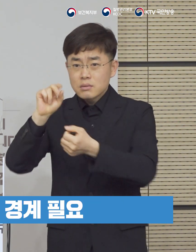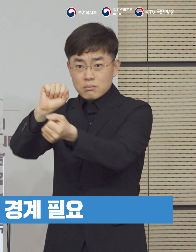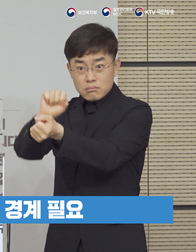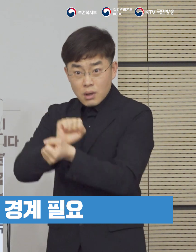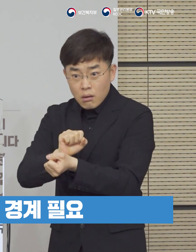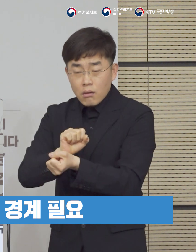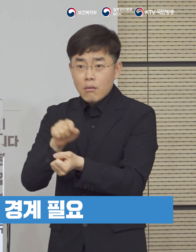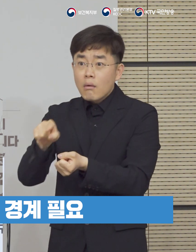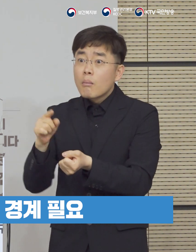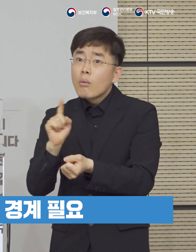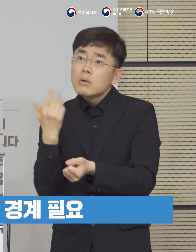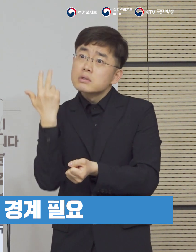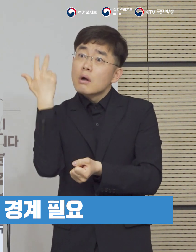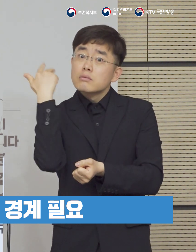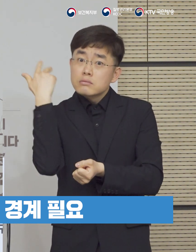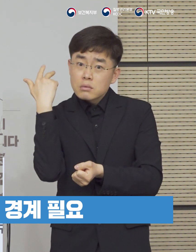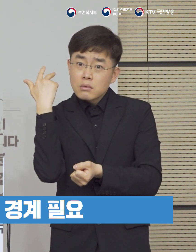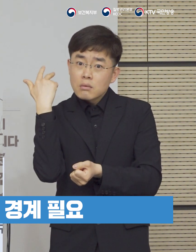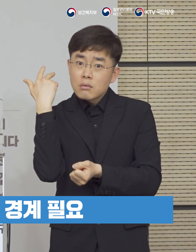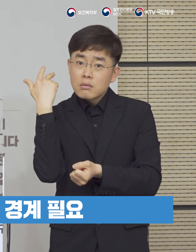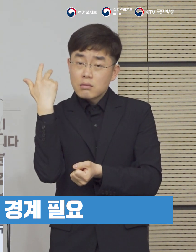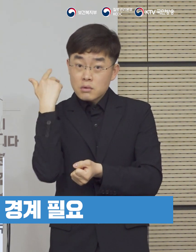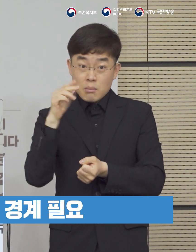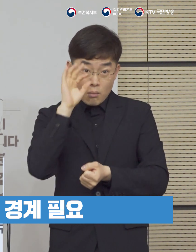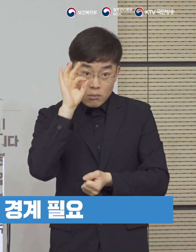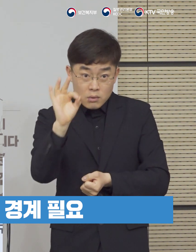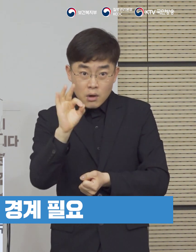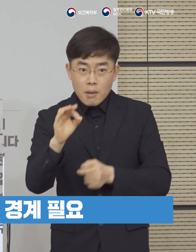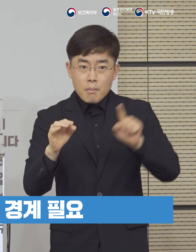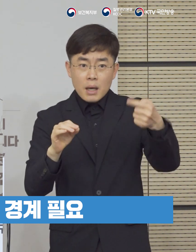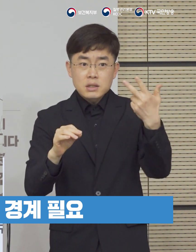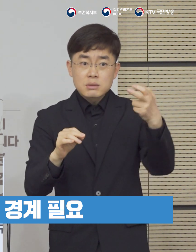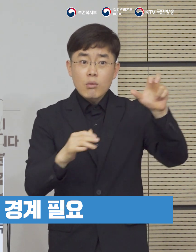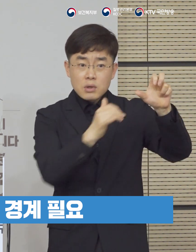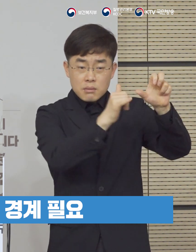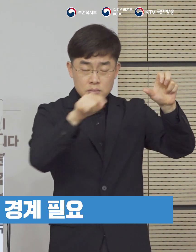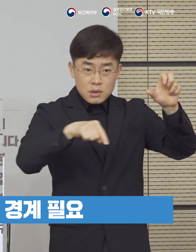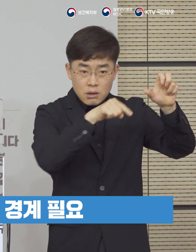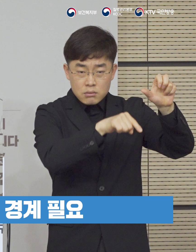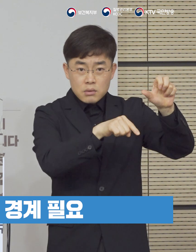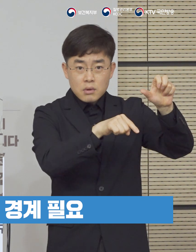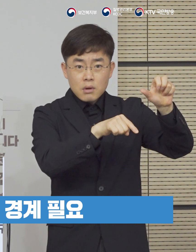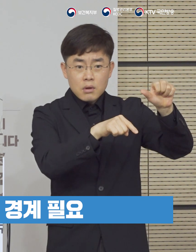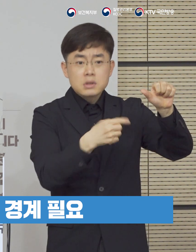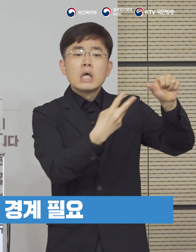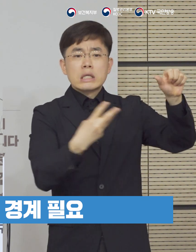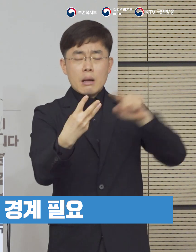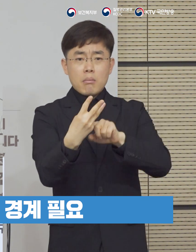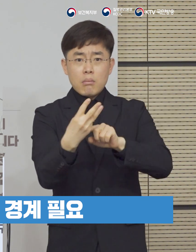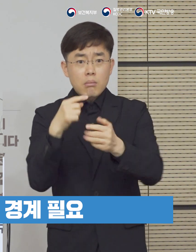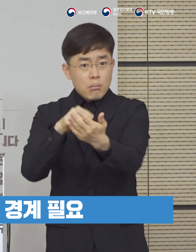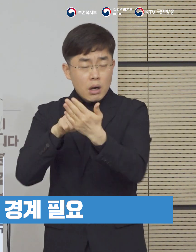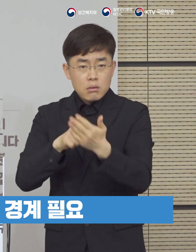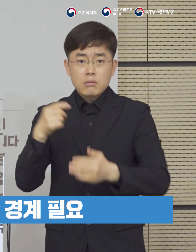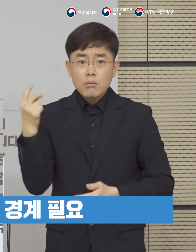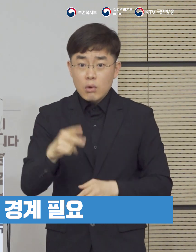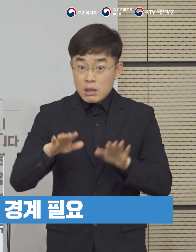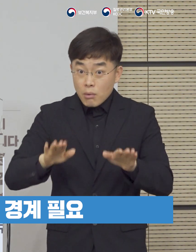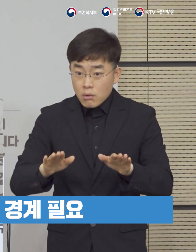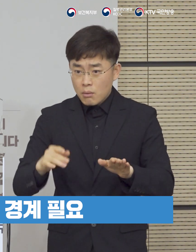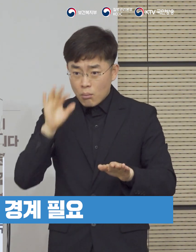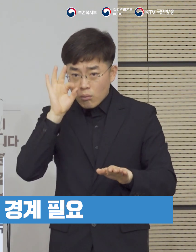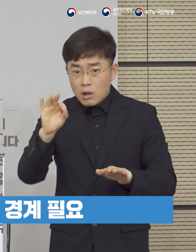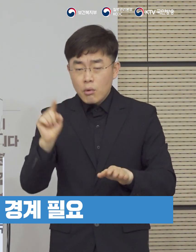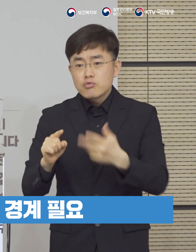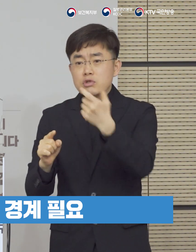알 수 없는 환자는 지난주 확진 환자 175명 가운데 3명에 불과하였으나